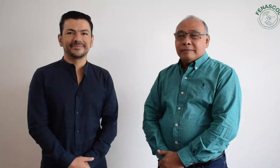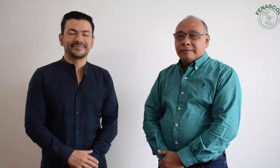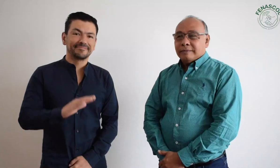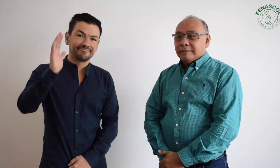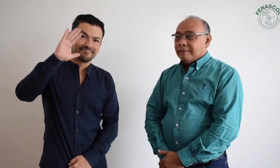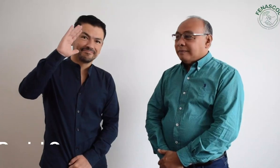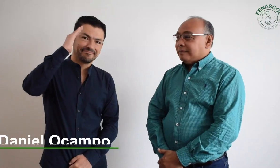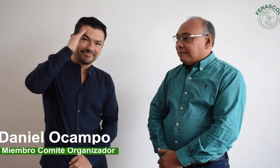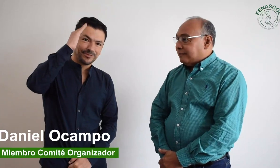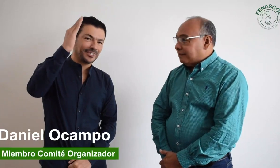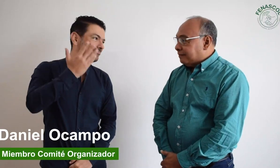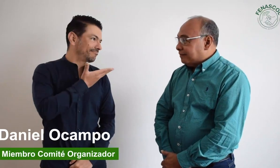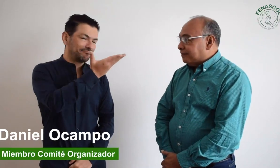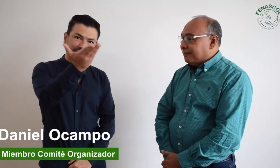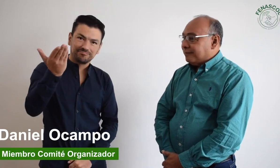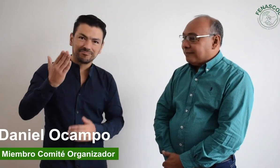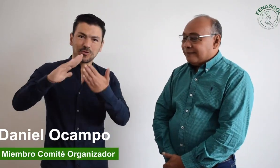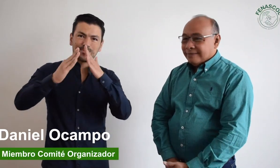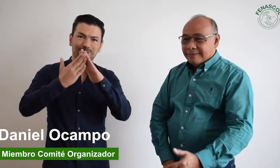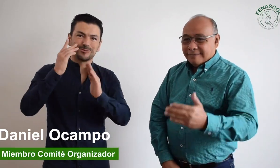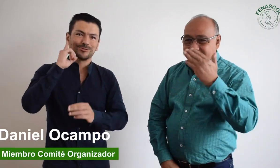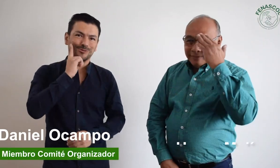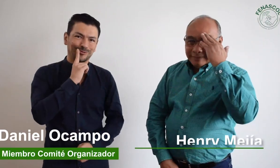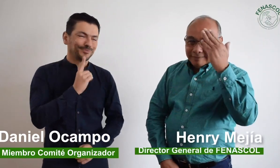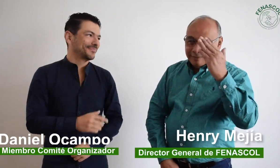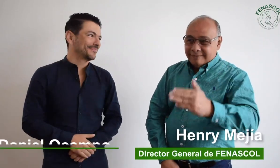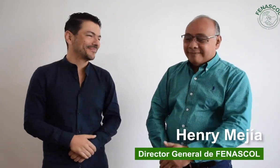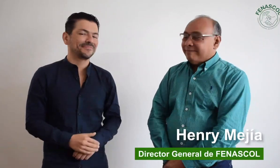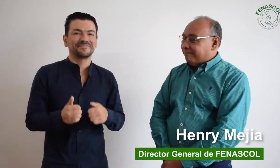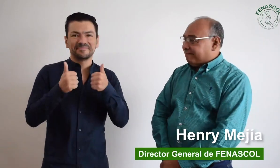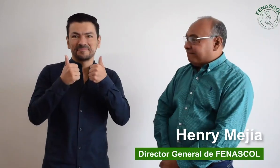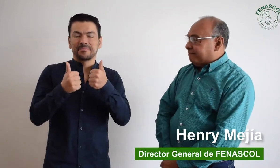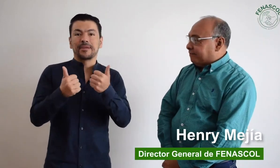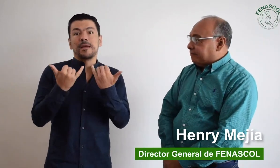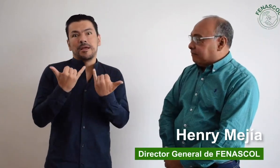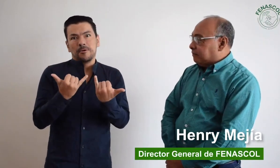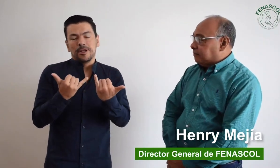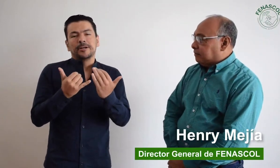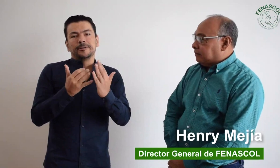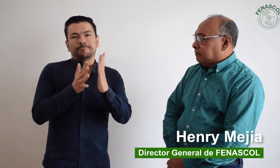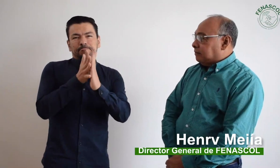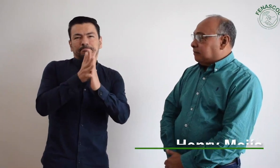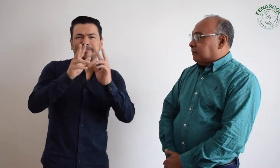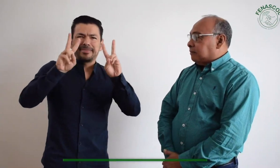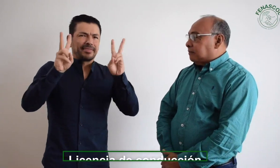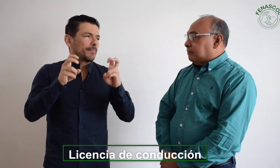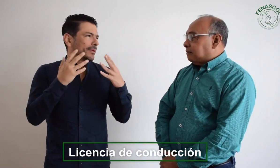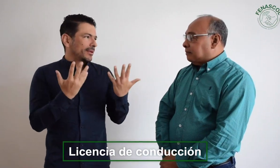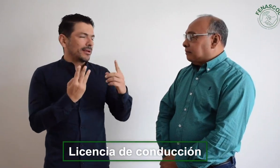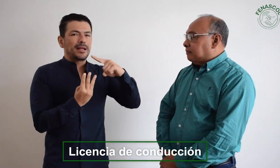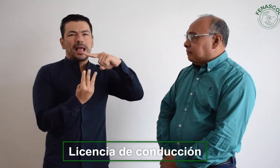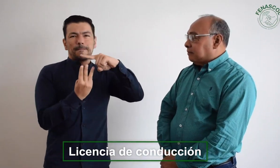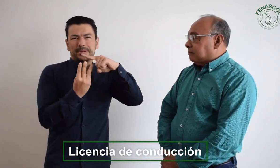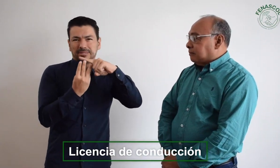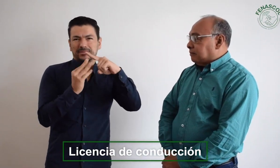Hola, un saludo para ustedes, comunidad sorda. Hola, bien, ahora queremos contarles sobre la licencia de